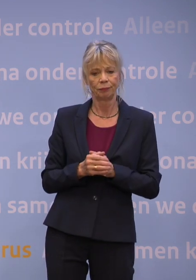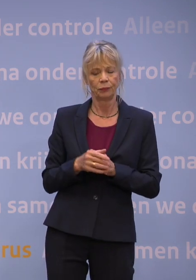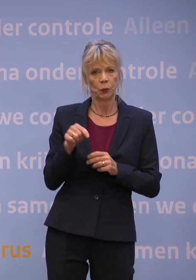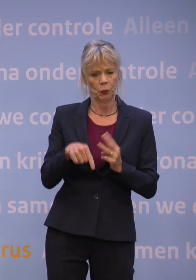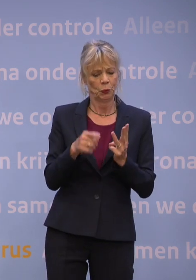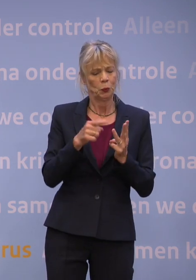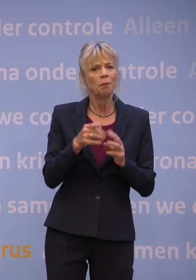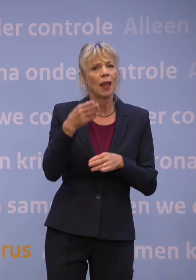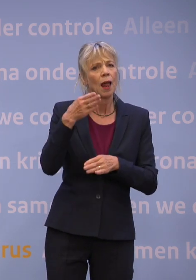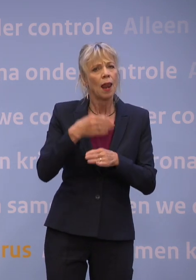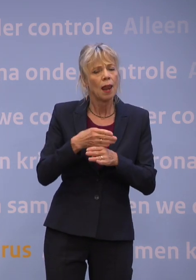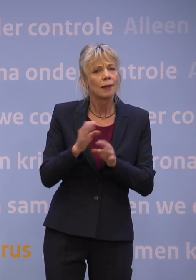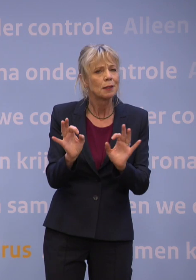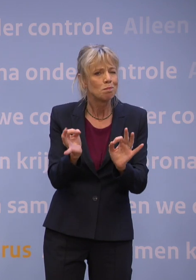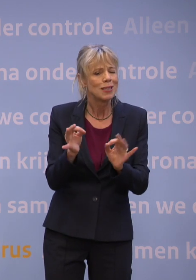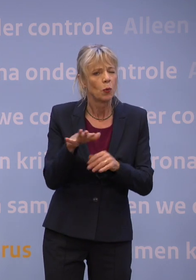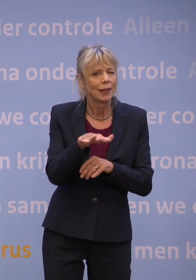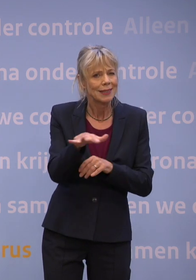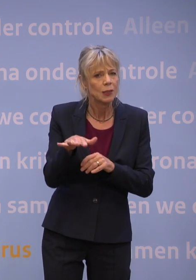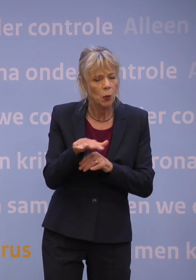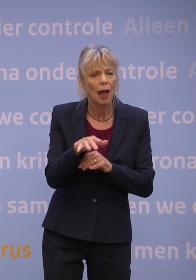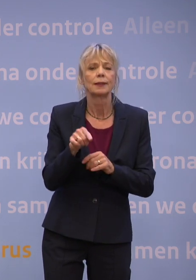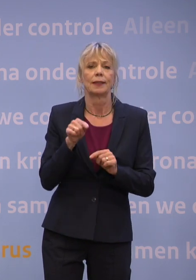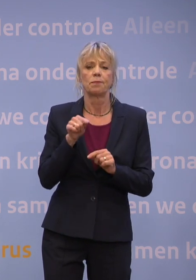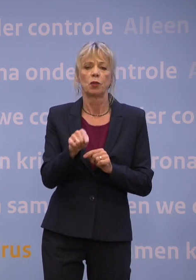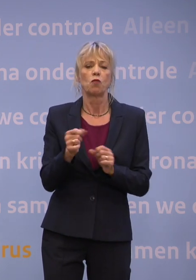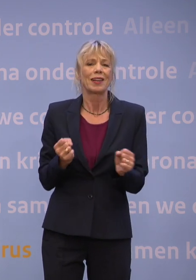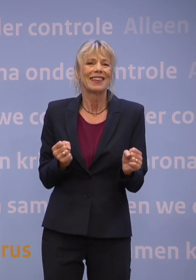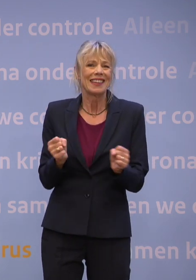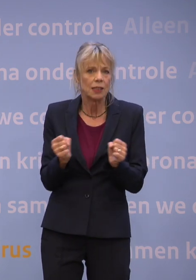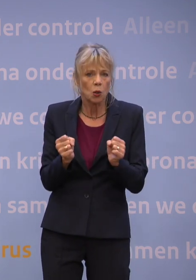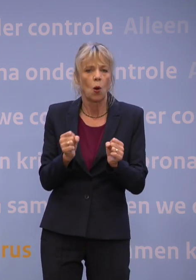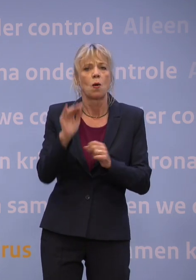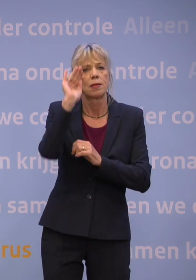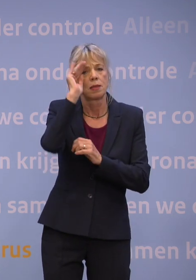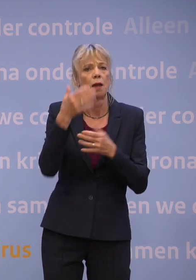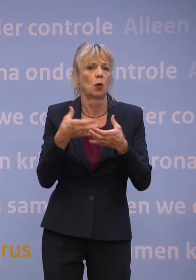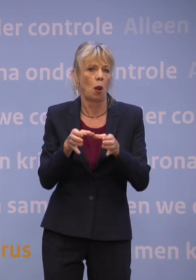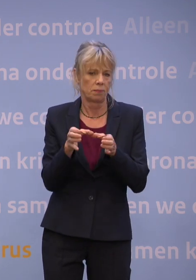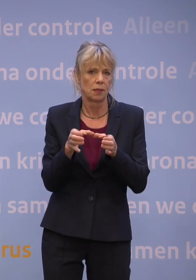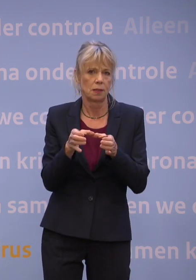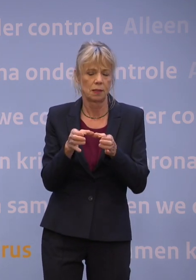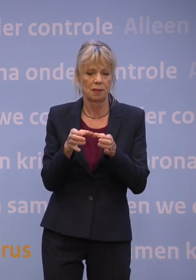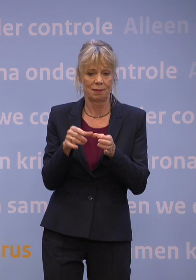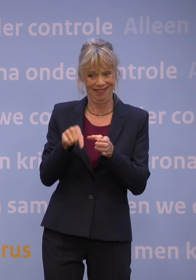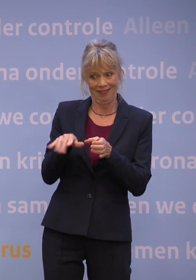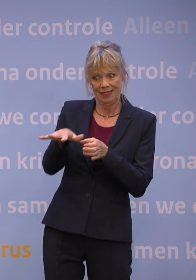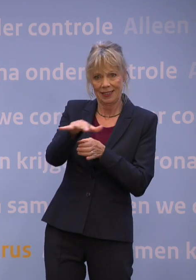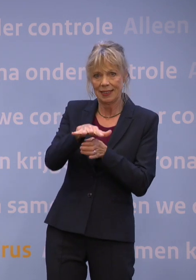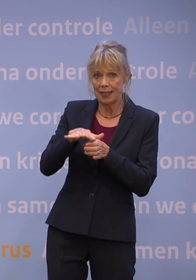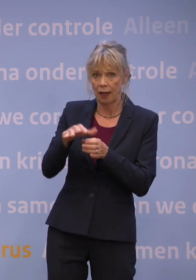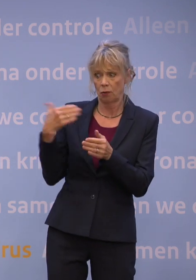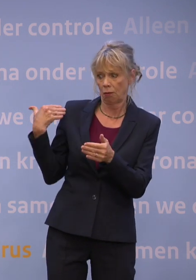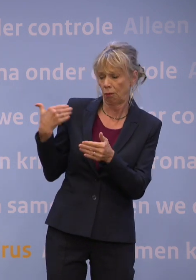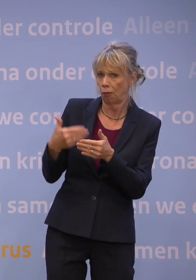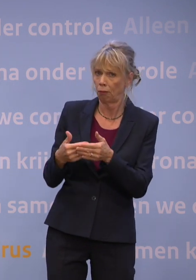situatie die ik graag wil noemen en die geldt voor de descotheken en de nachtclubs. Een sector die nu al heel lang